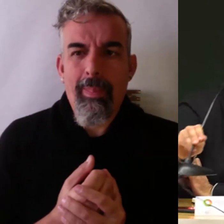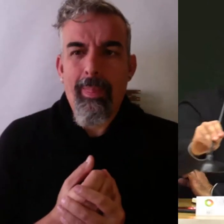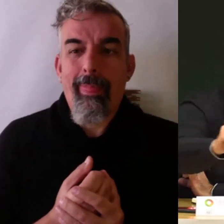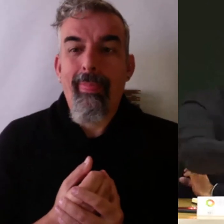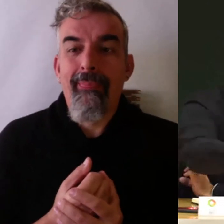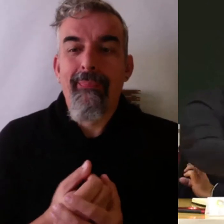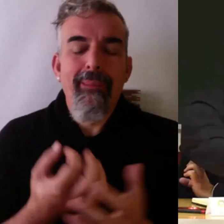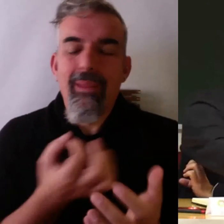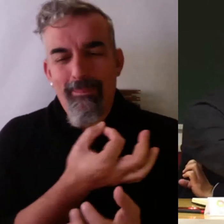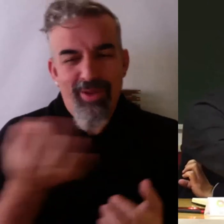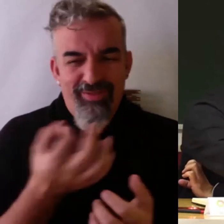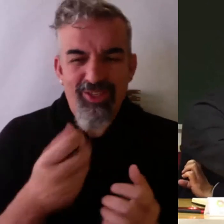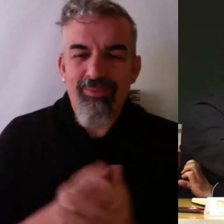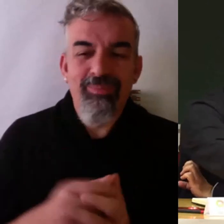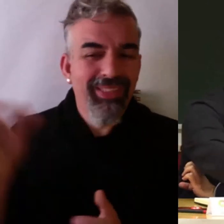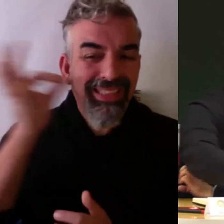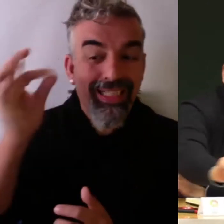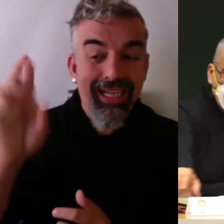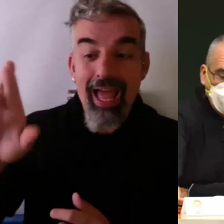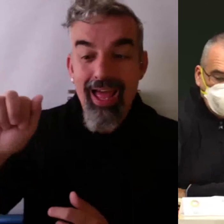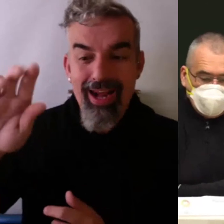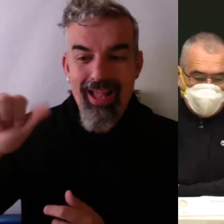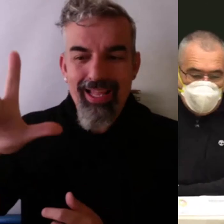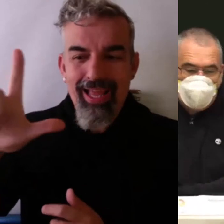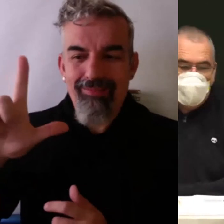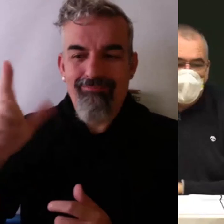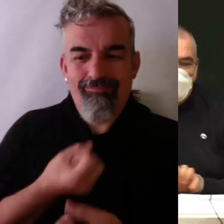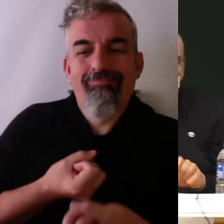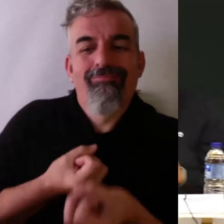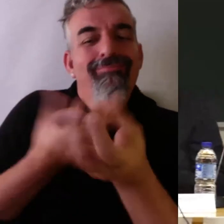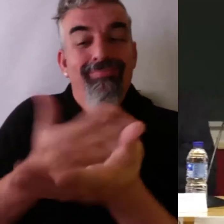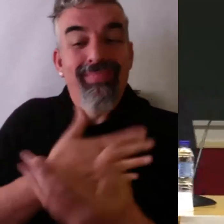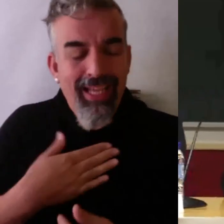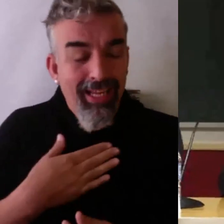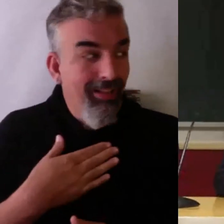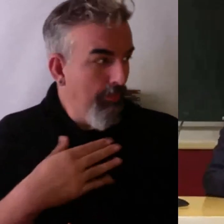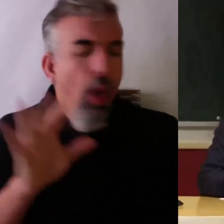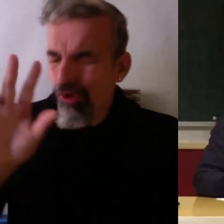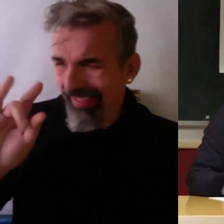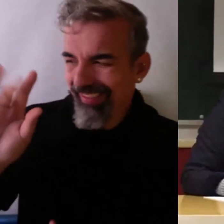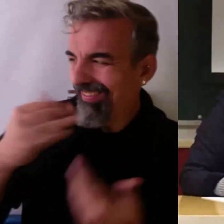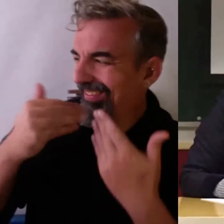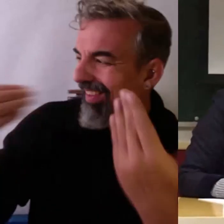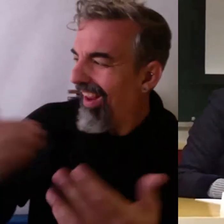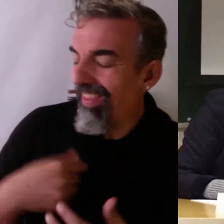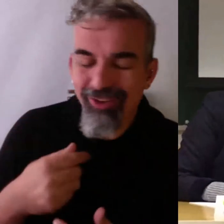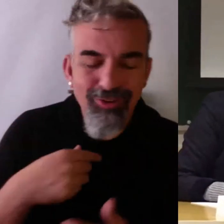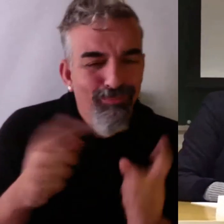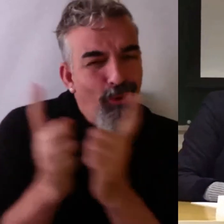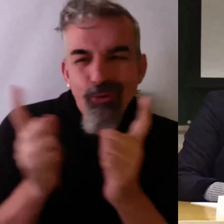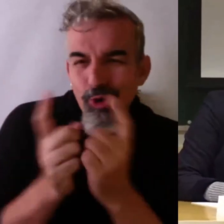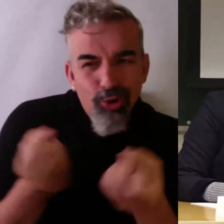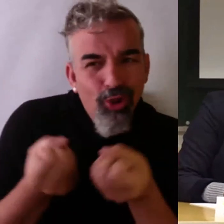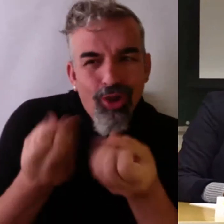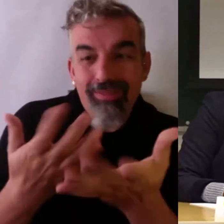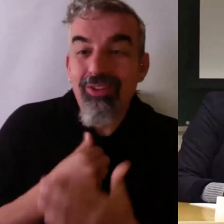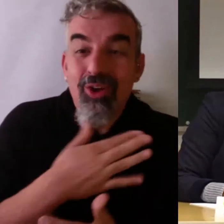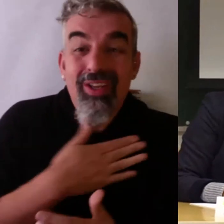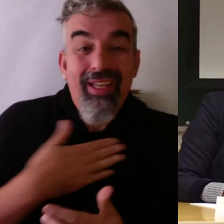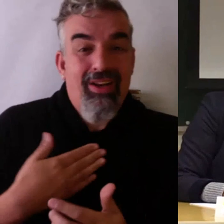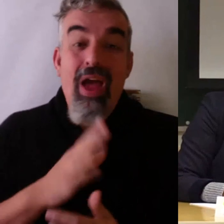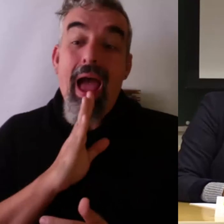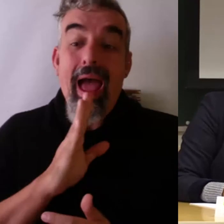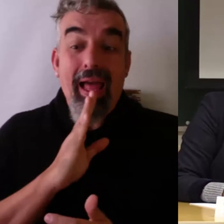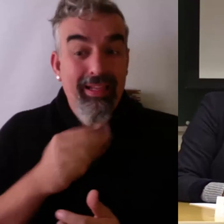Perfecto. Raquel, ¿quería intervenir? Sí, brevemente. Yo en realidad a lo que me refería,